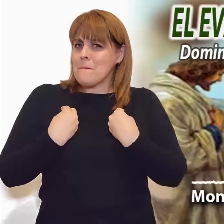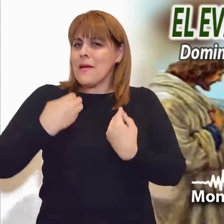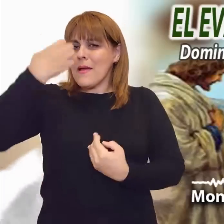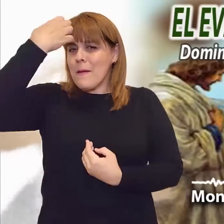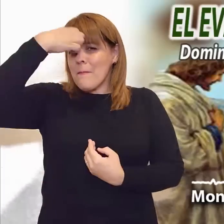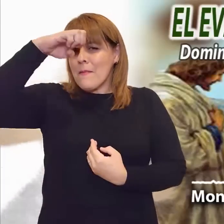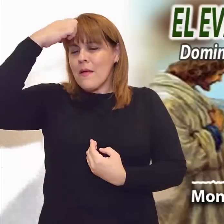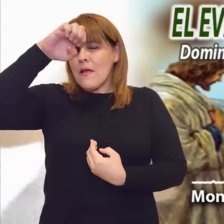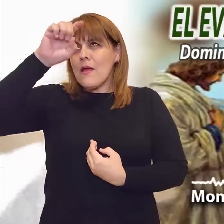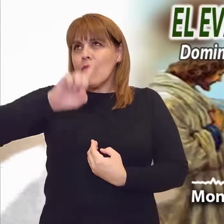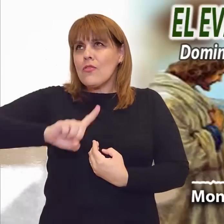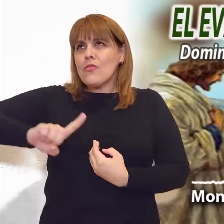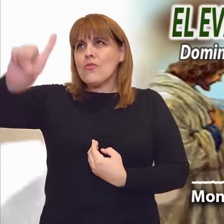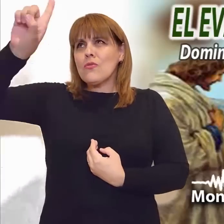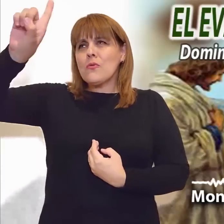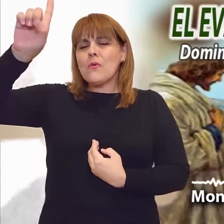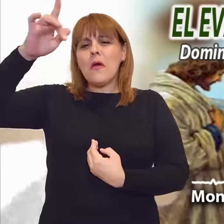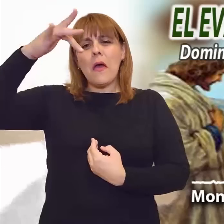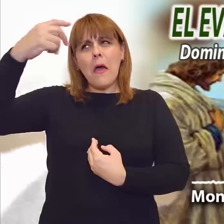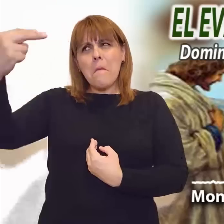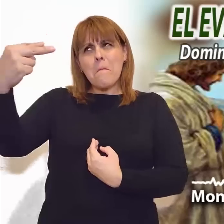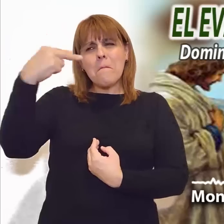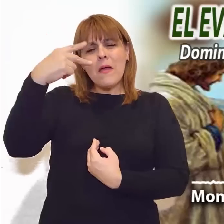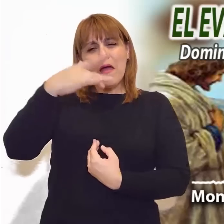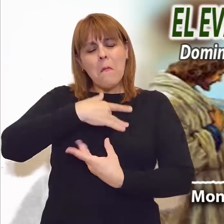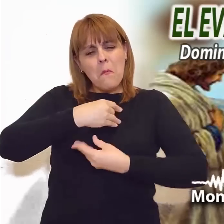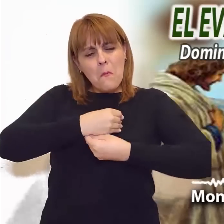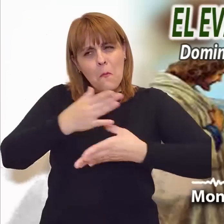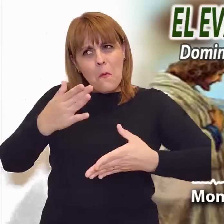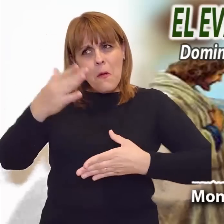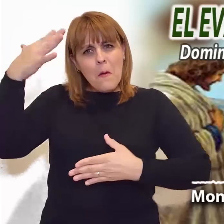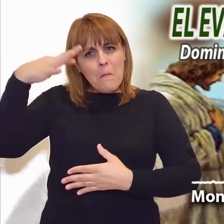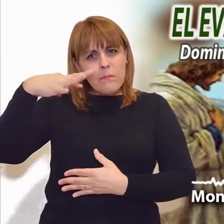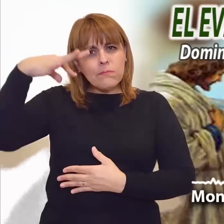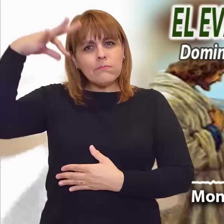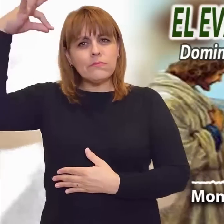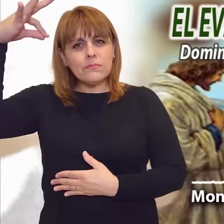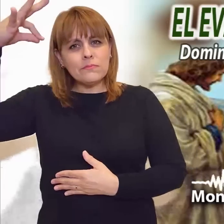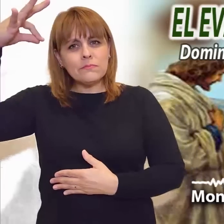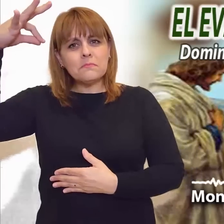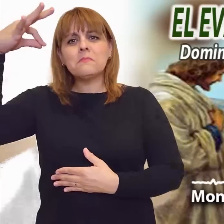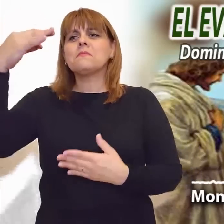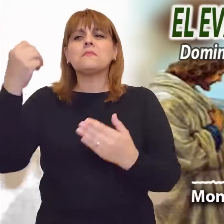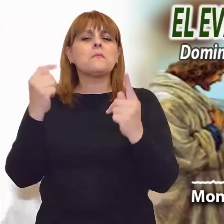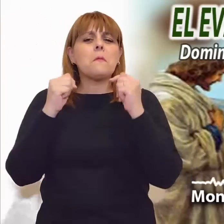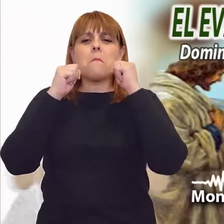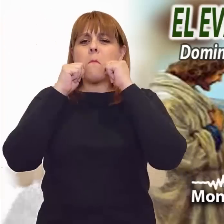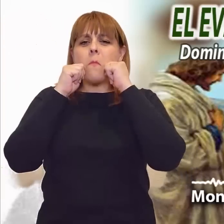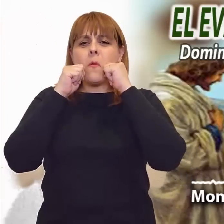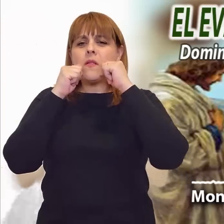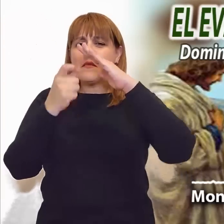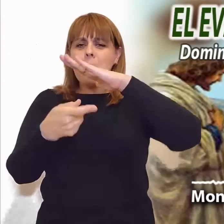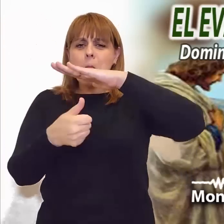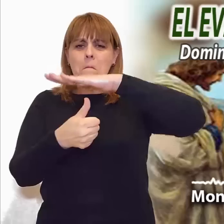fariseos es motivo de escándalo. Ellos evitan todo contacto con quien pueda contaminarlos, con los